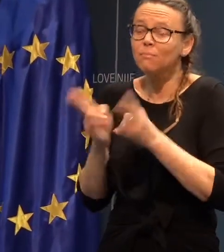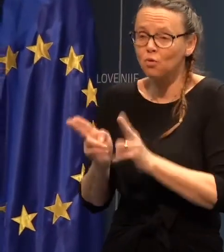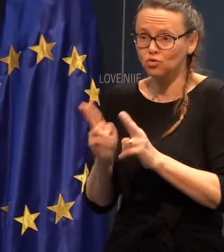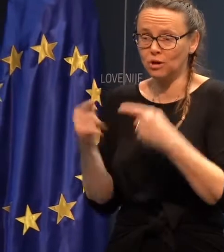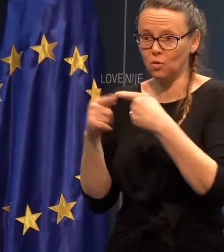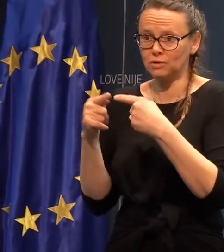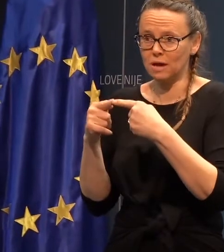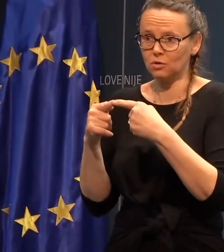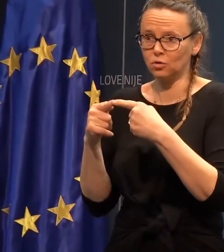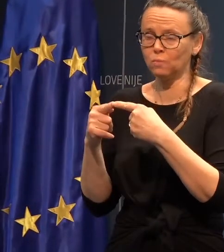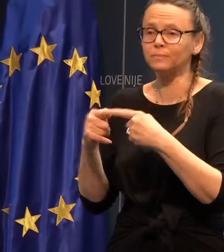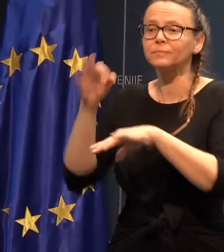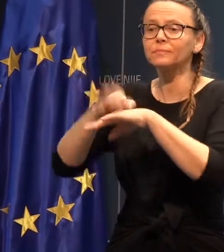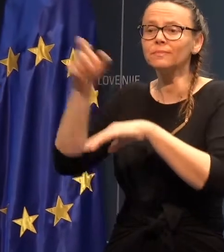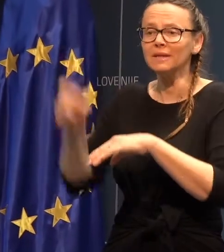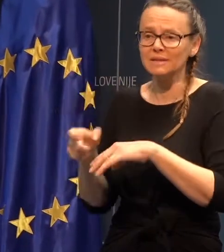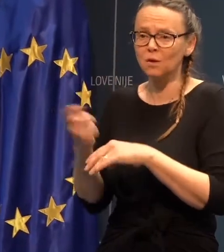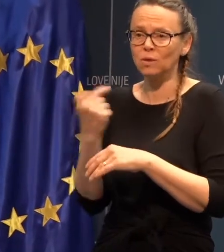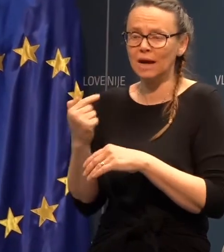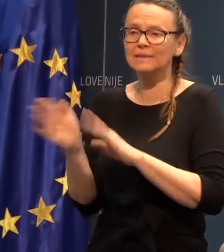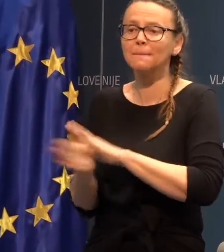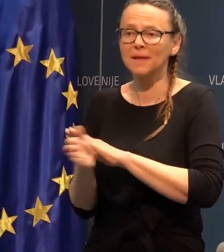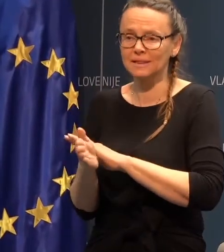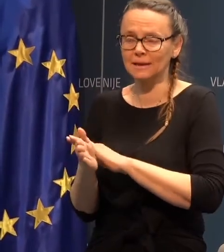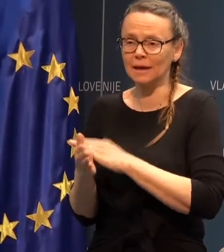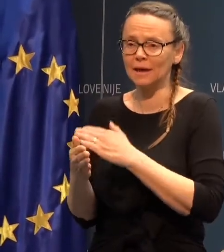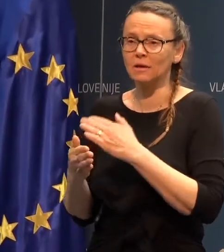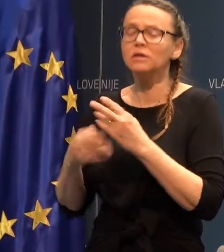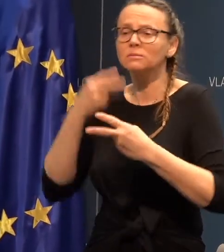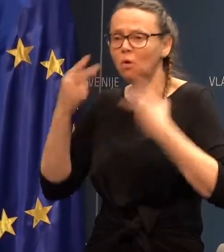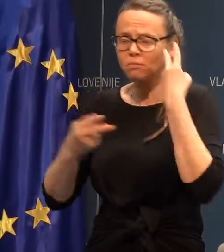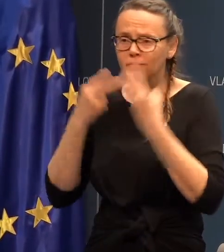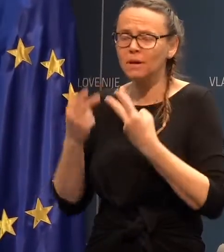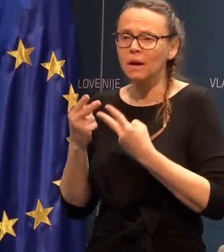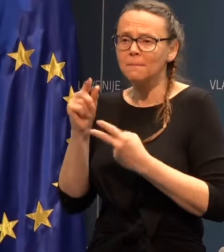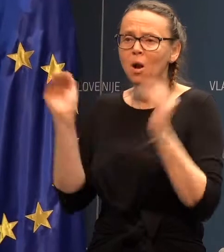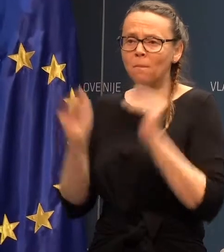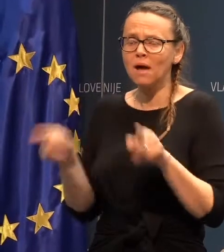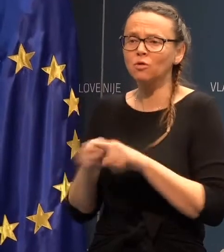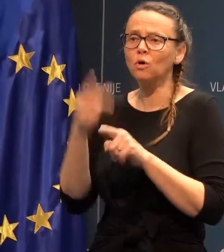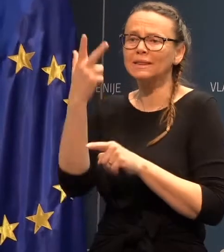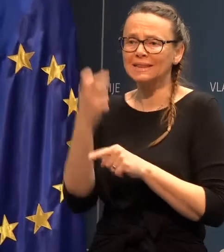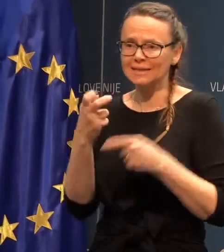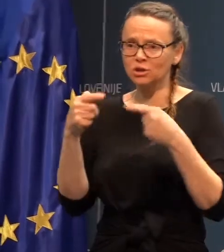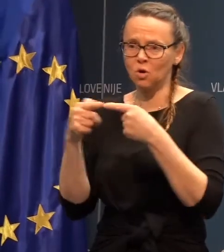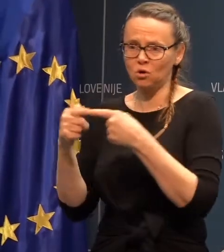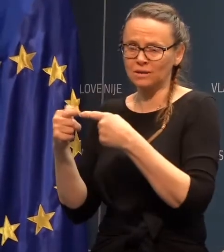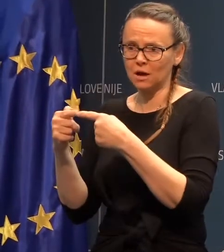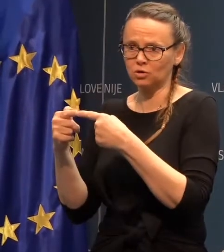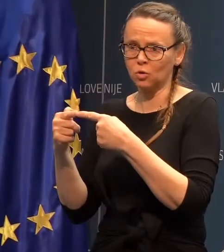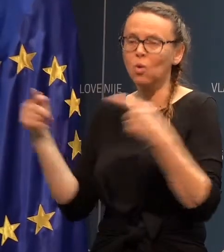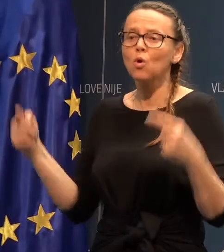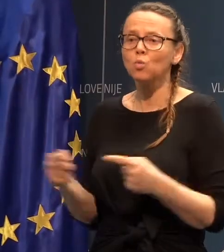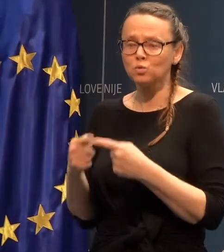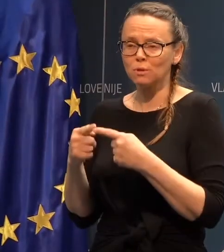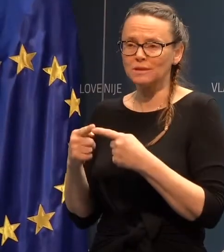kontaktov zdravnika iz Meklike smo delali nekaj manj kot 300 kontaktov. Spostavili